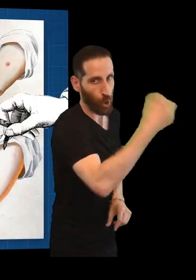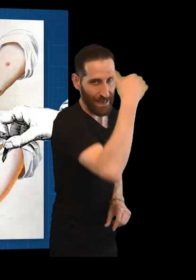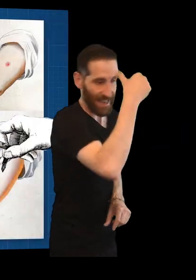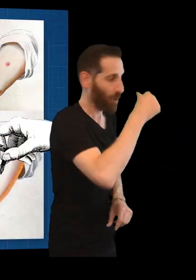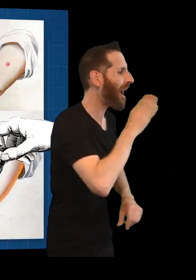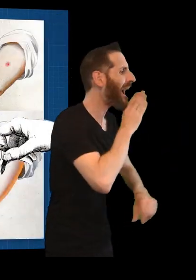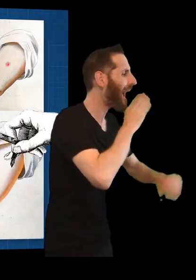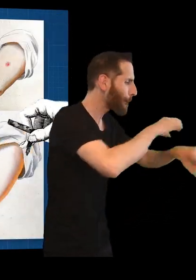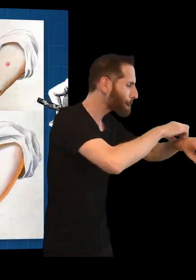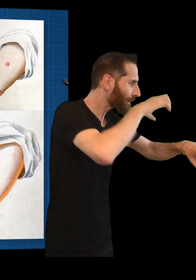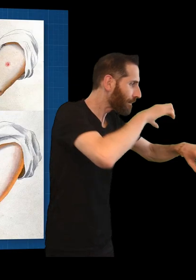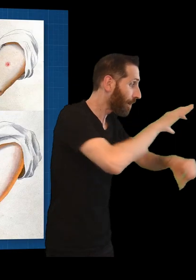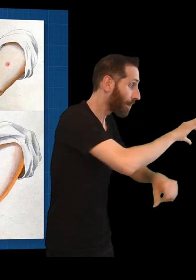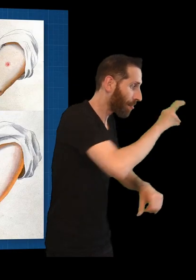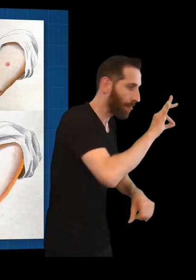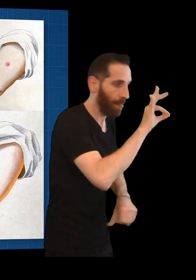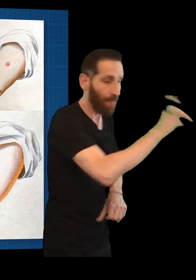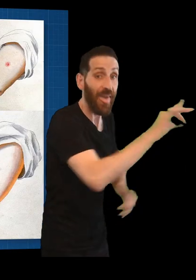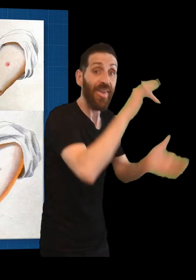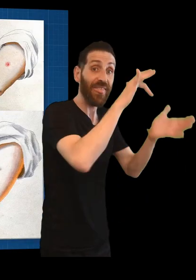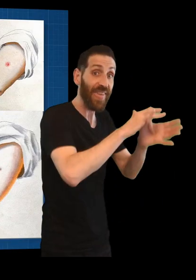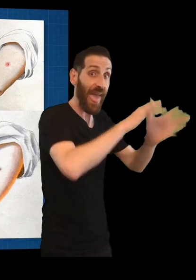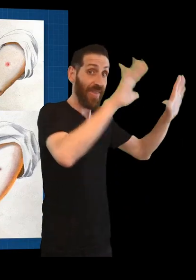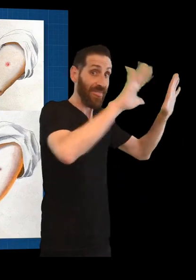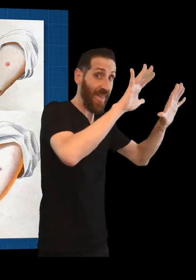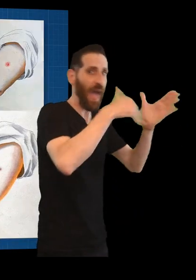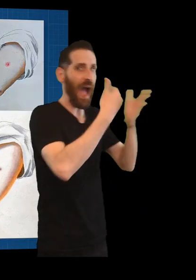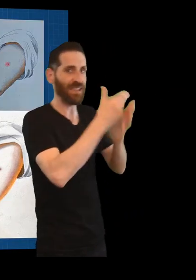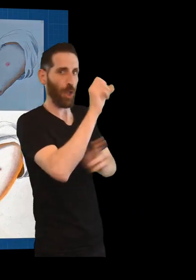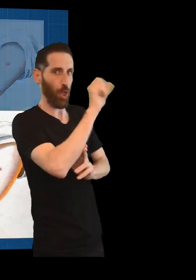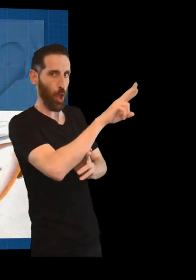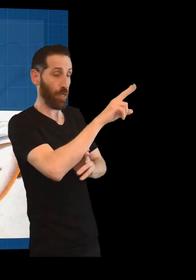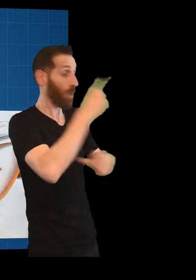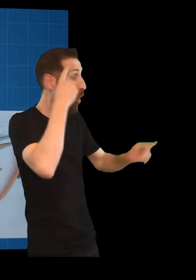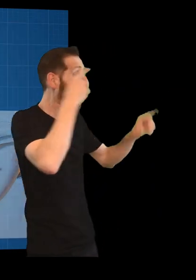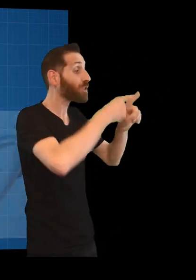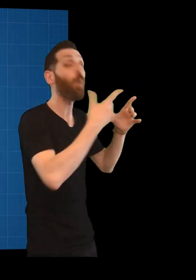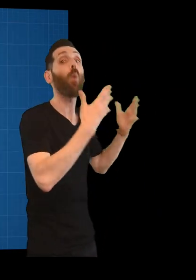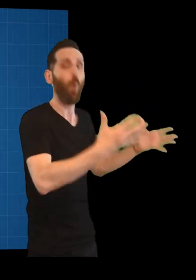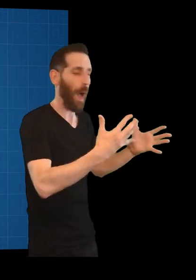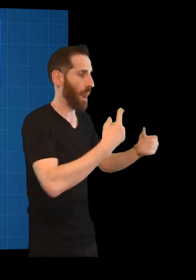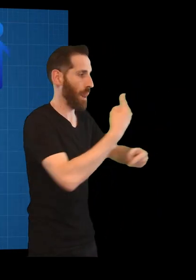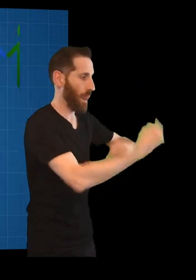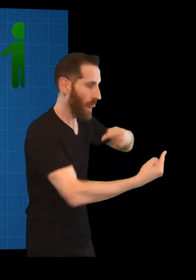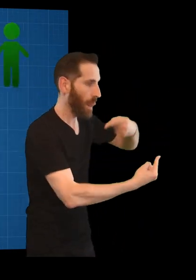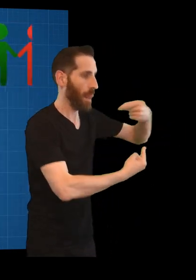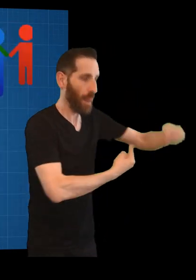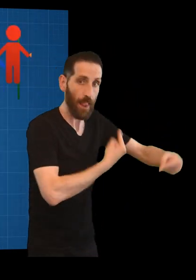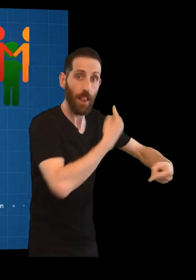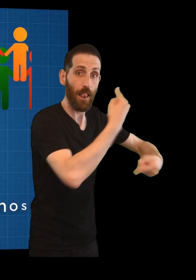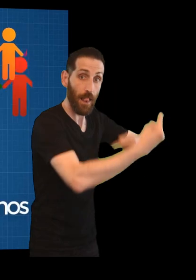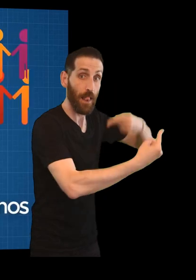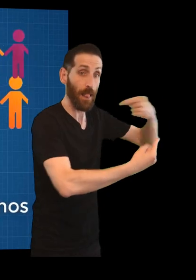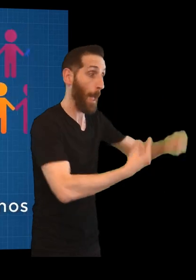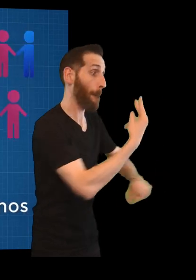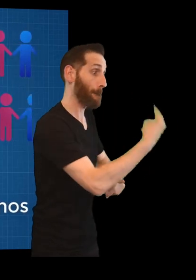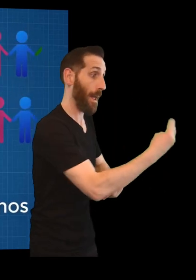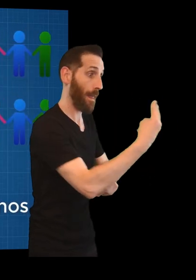pústula anterior entre os días décimo e duodécimo, para que continuase a cadea humana ata